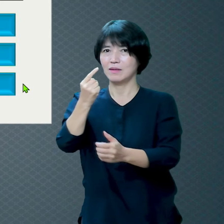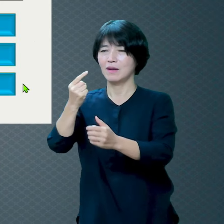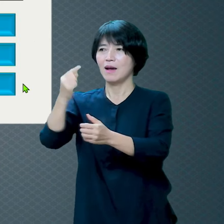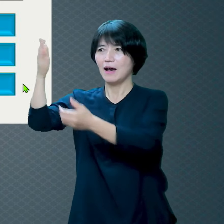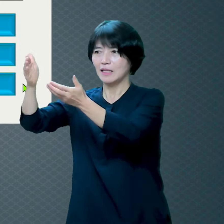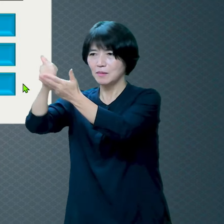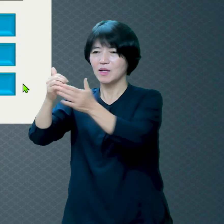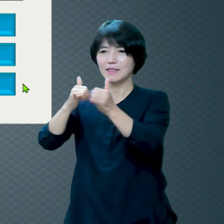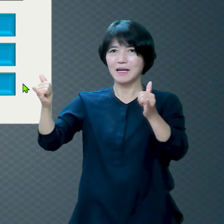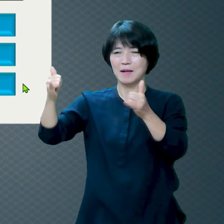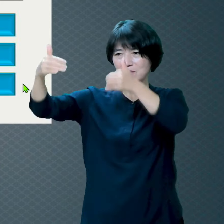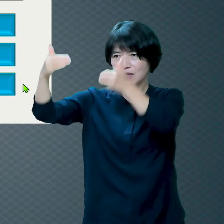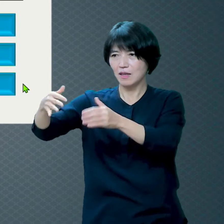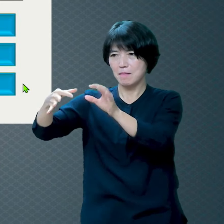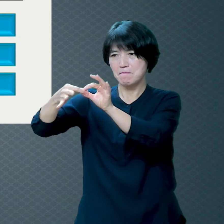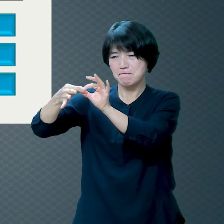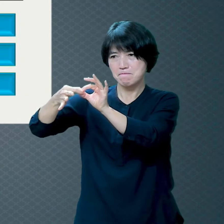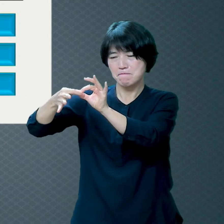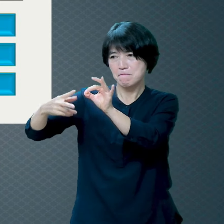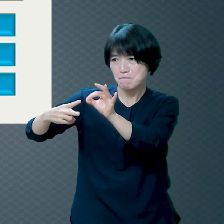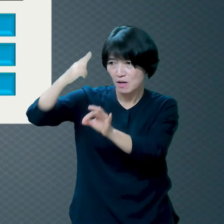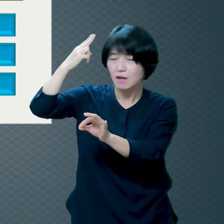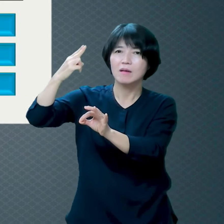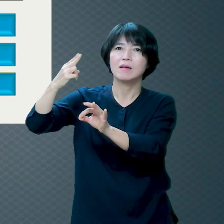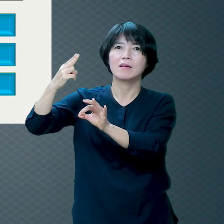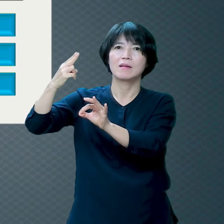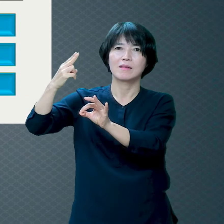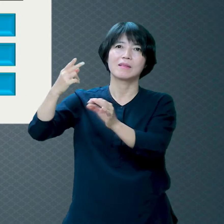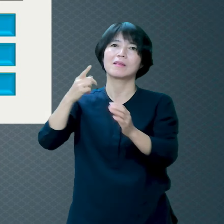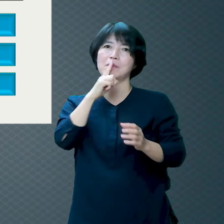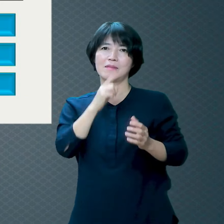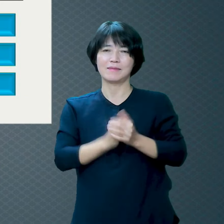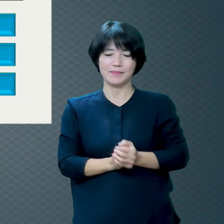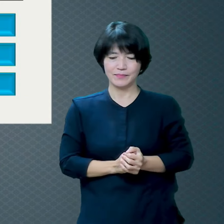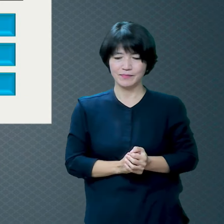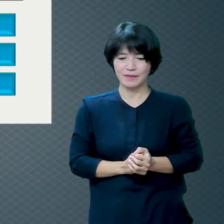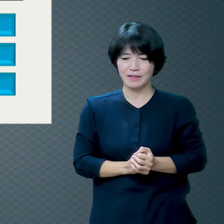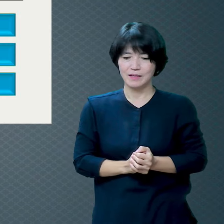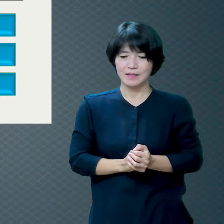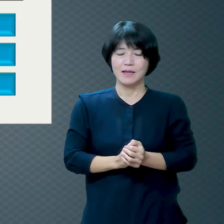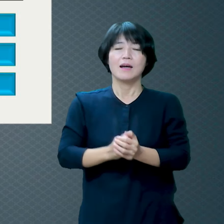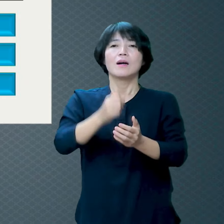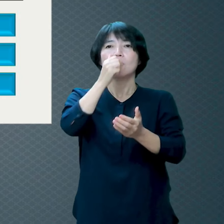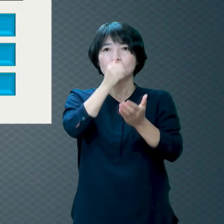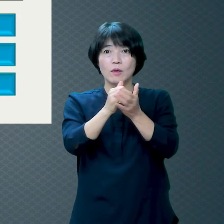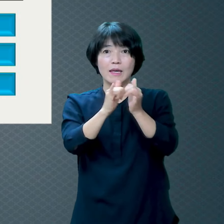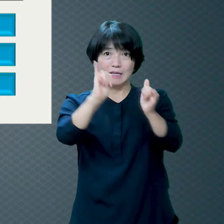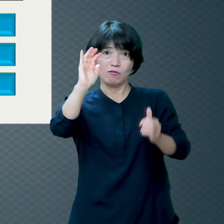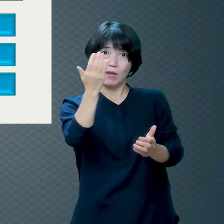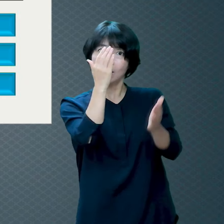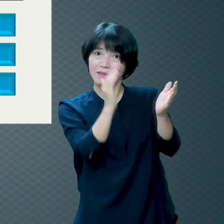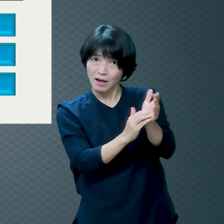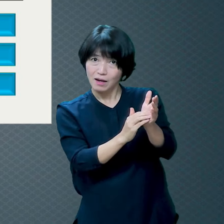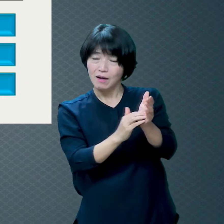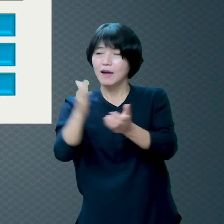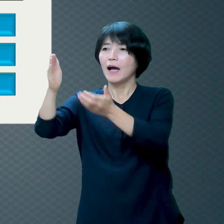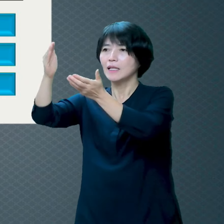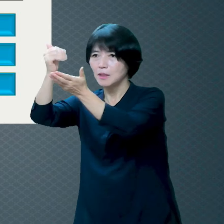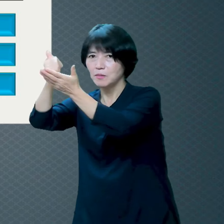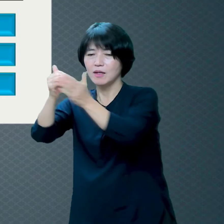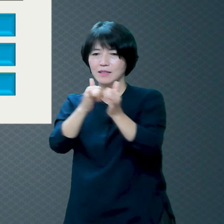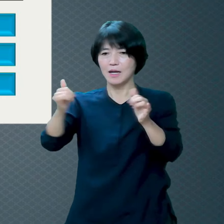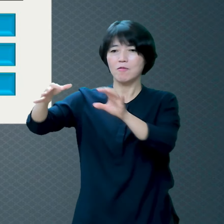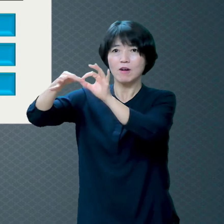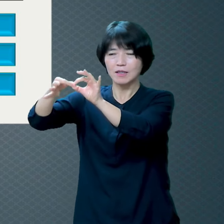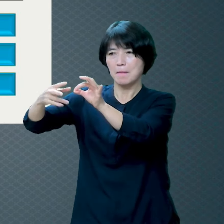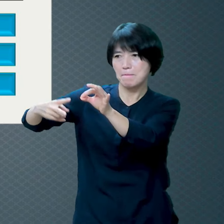죄인이 되었다 이렇게 표현하는 거예요 그러니까 거듭나라 이에게는 끊어진 관계를